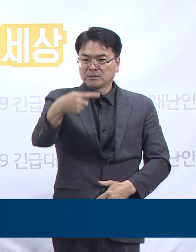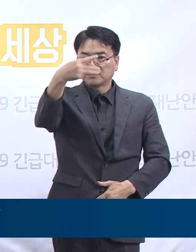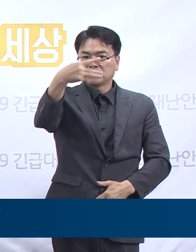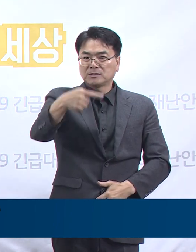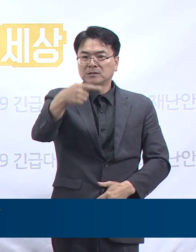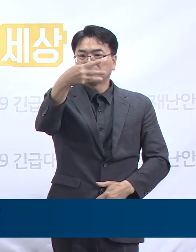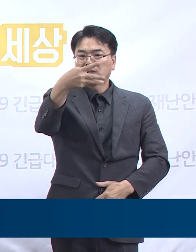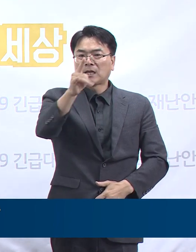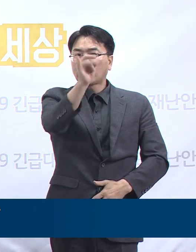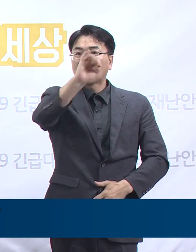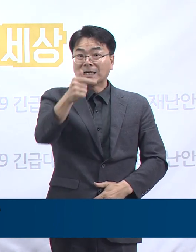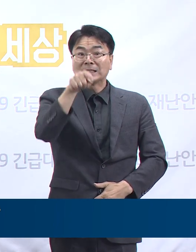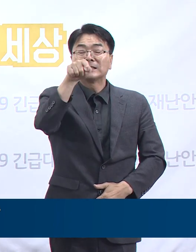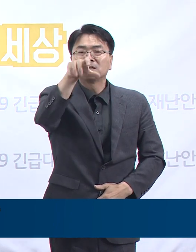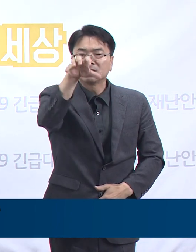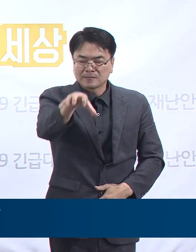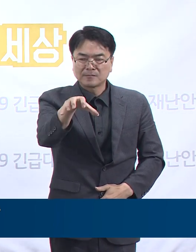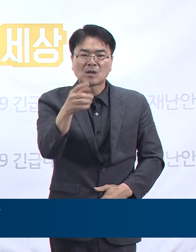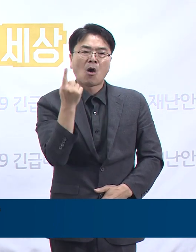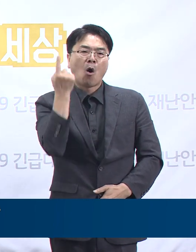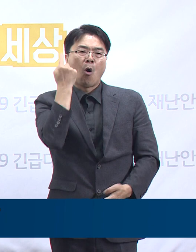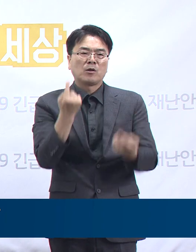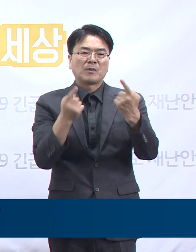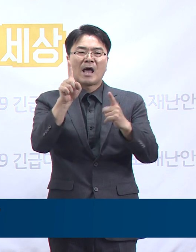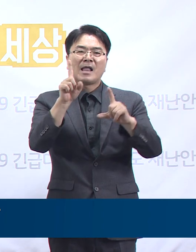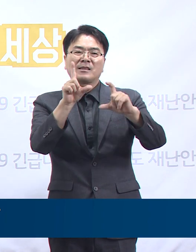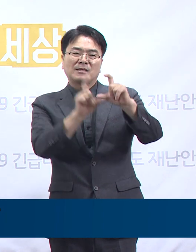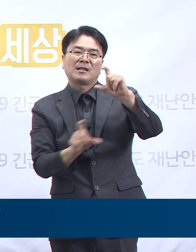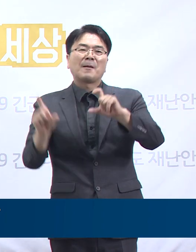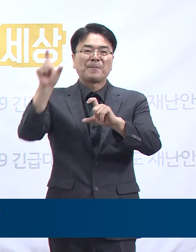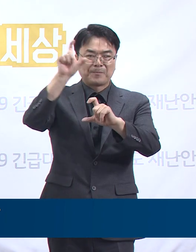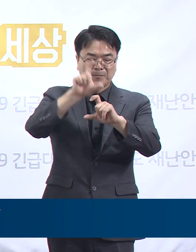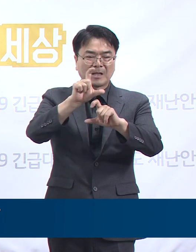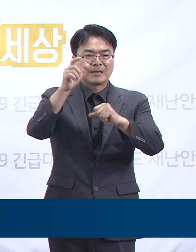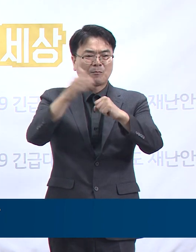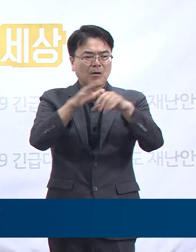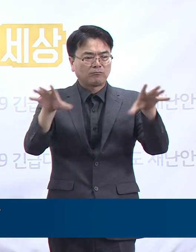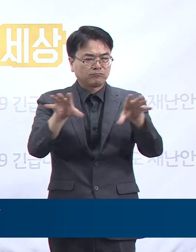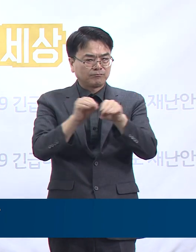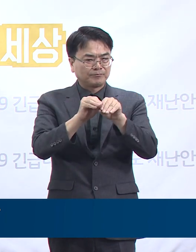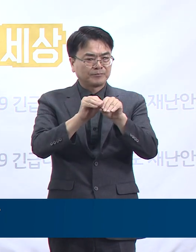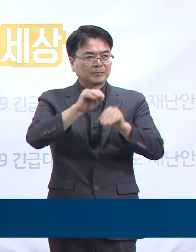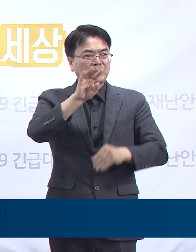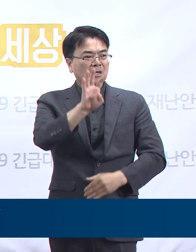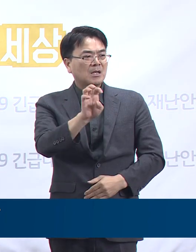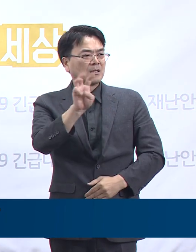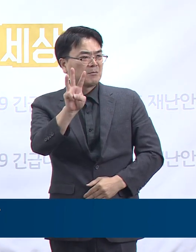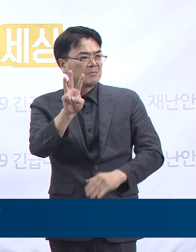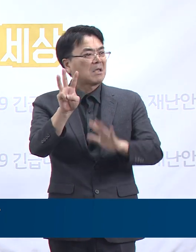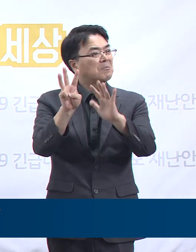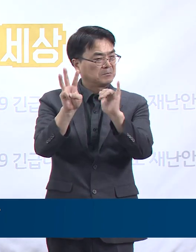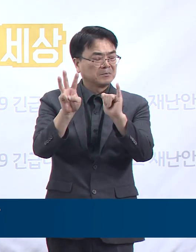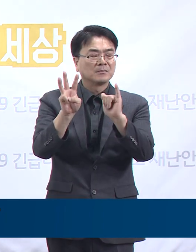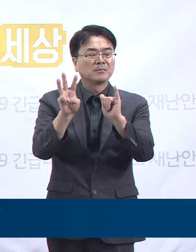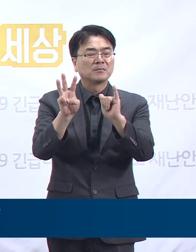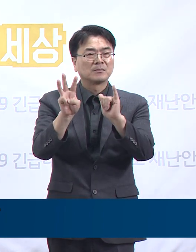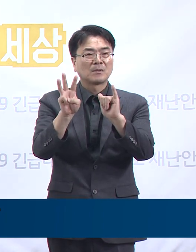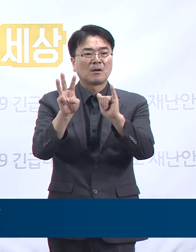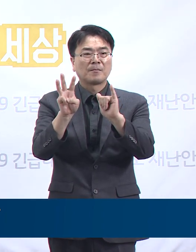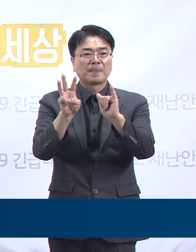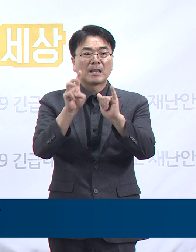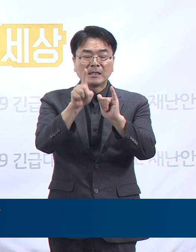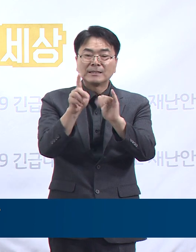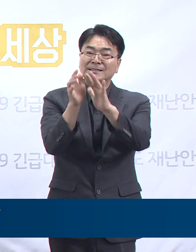관련 확진자는 전일 0시 대비 1명이 추가 확진되어 누적 확진자는 총 43명입니다. 추가